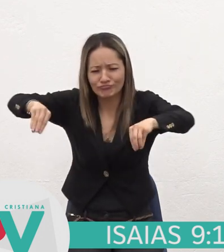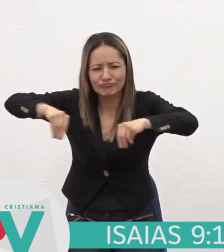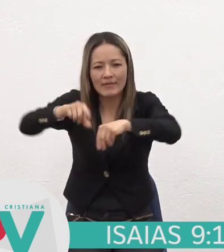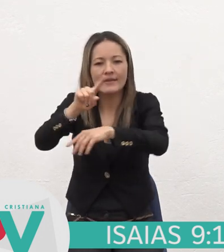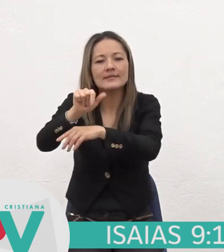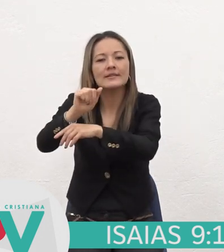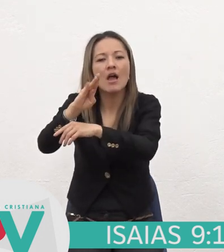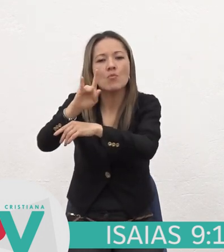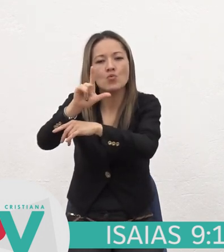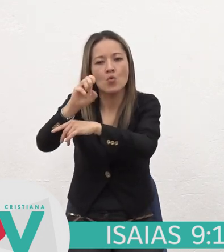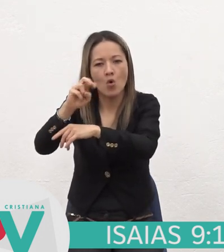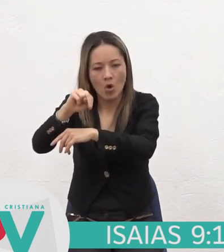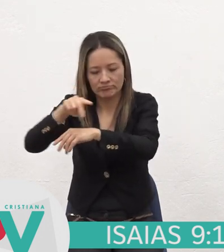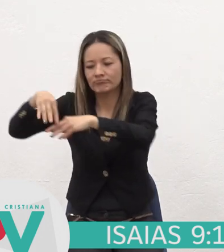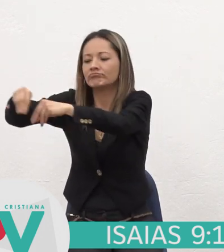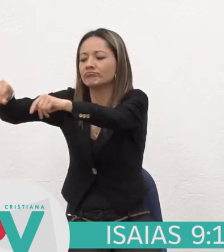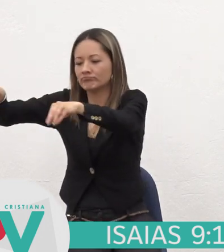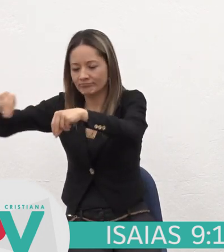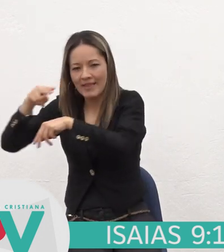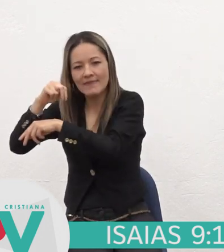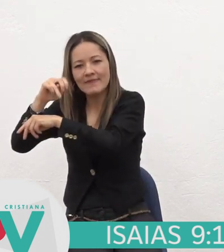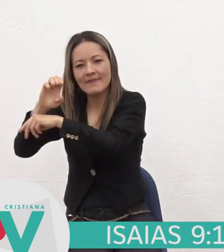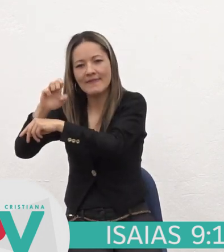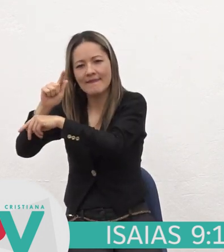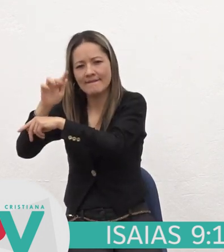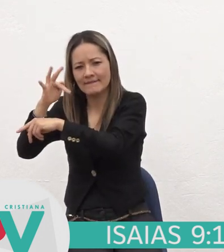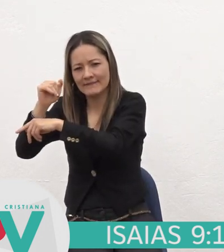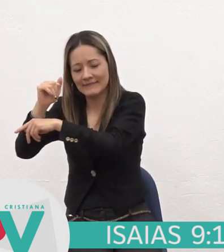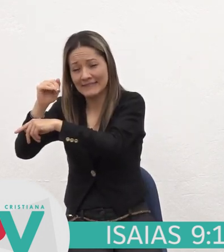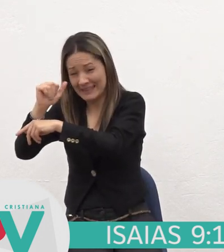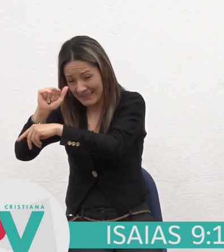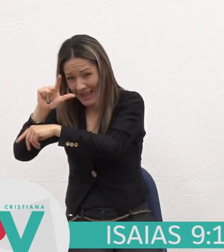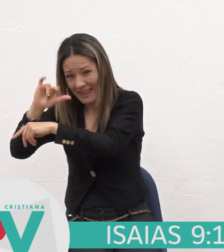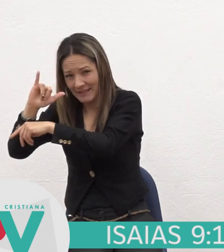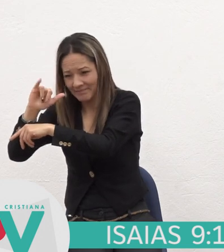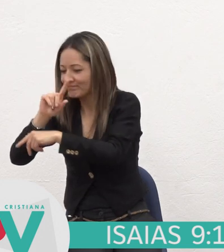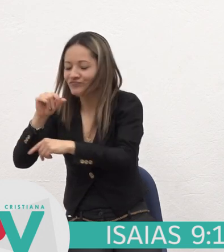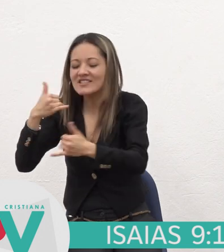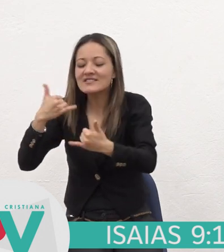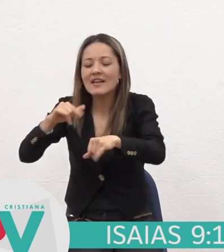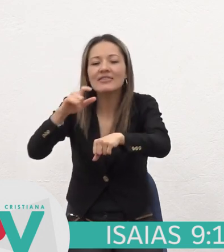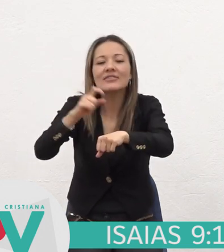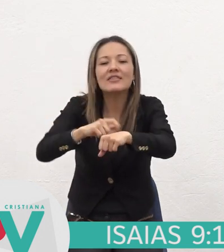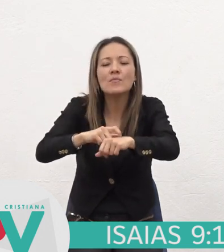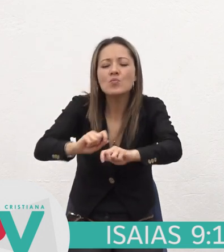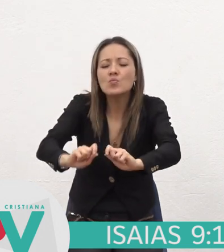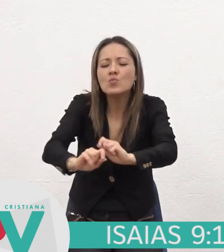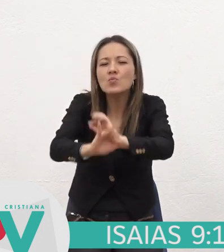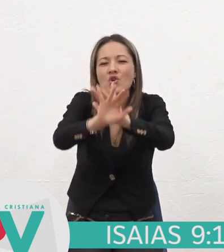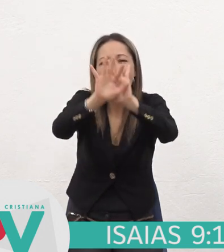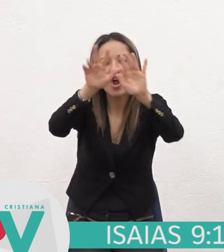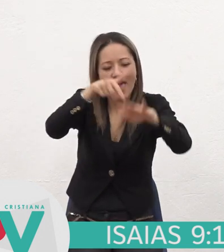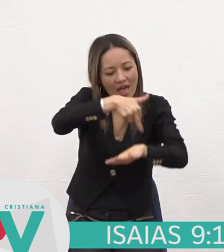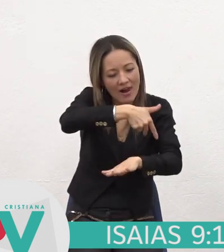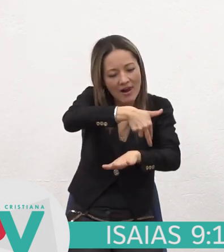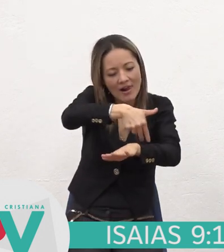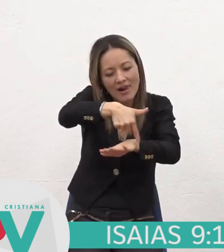Neftalí Pues al fin Llenará De gloria El camino Del mar De aquel lado Del Jordán En Galilea De los